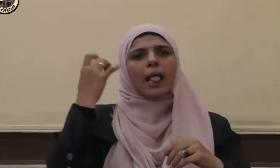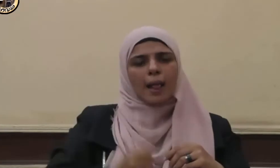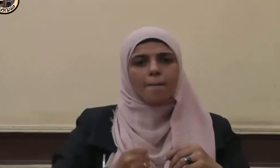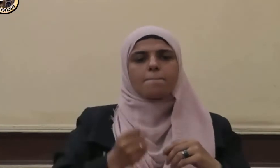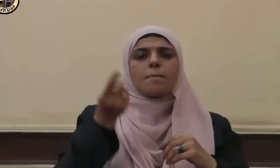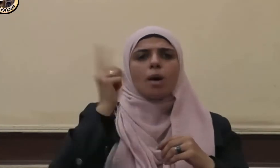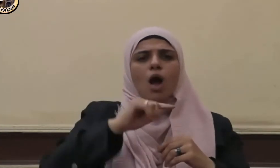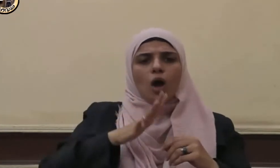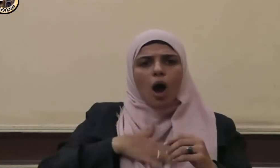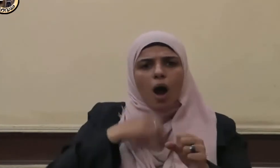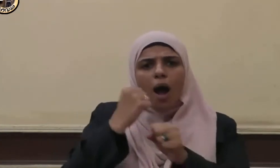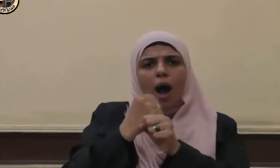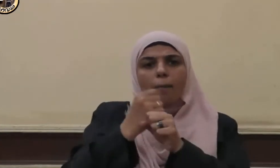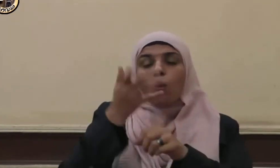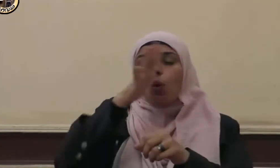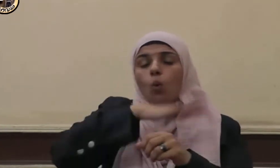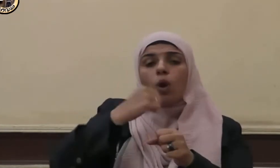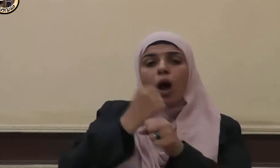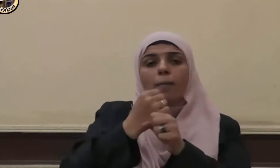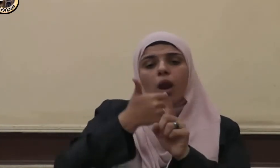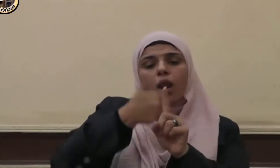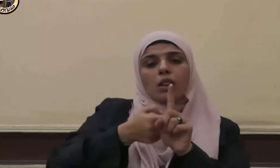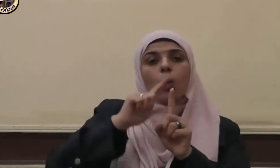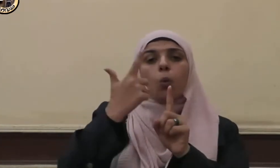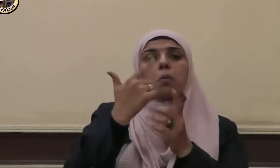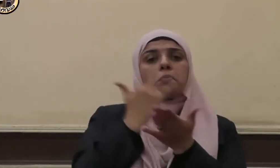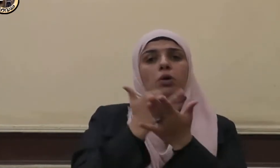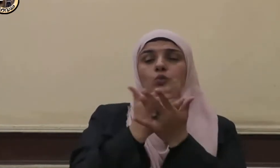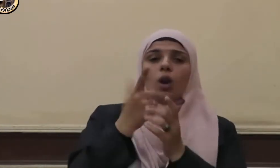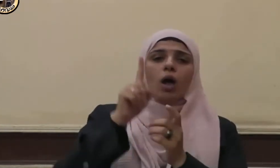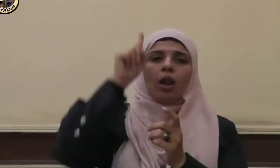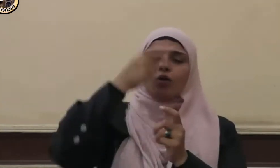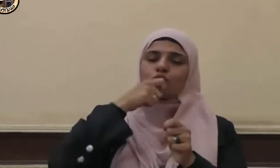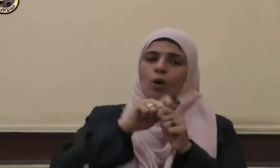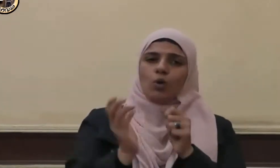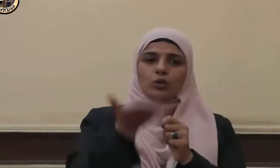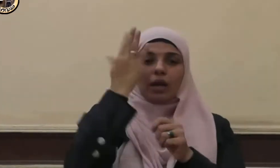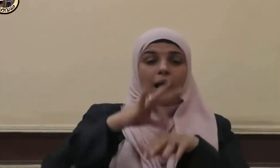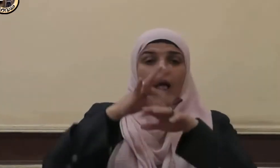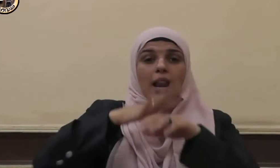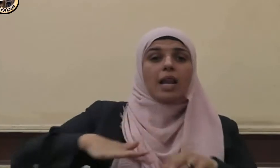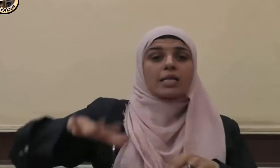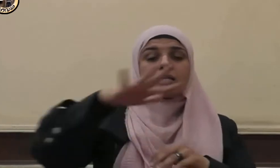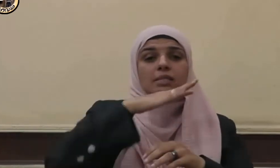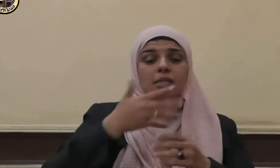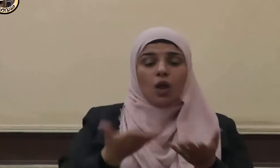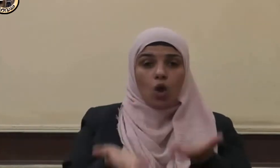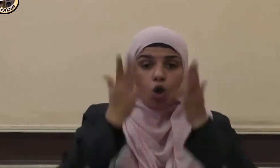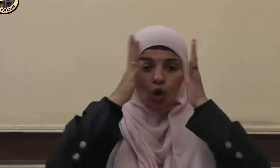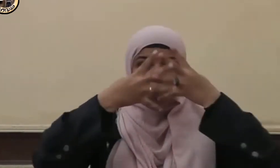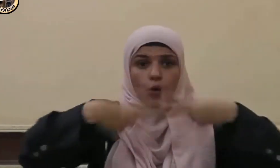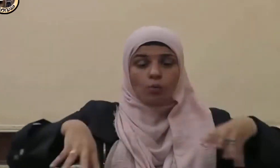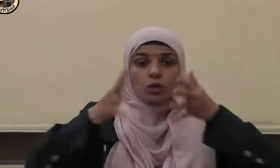وعلى ربهم يتوكلون الذين يقيمون الصلاة ومما